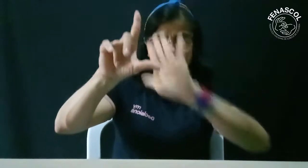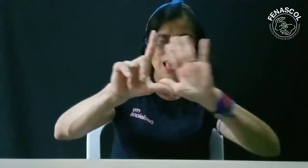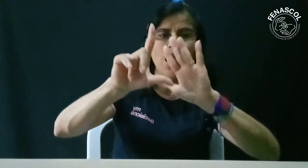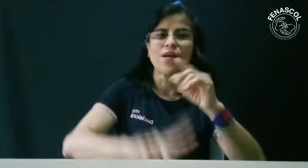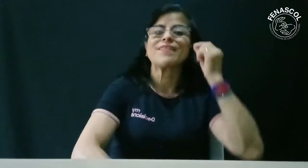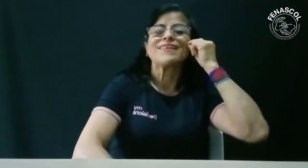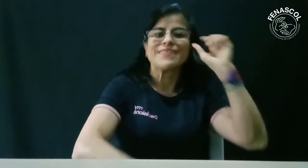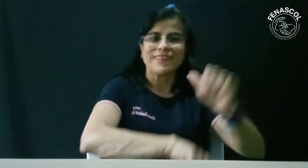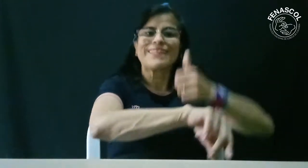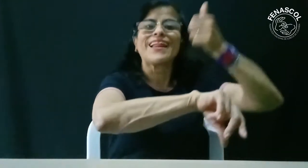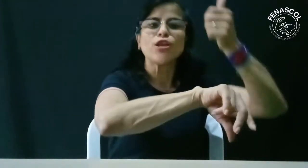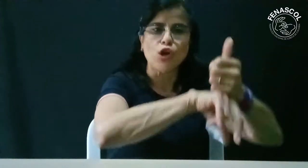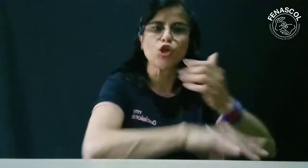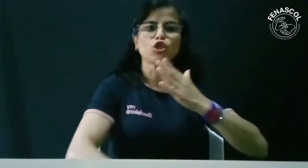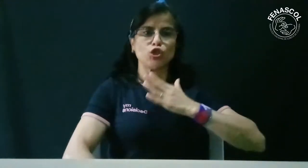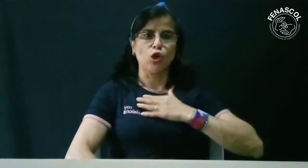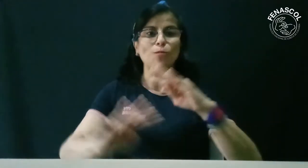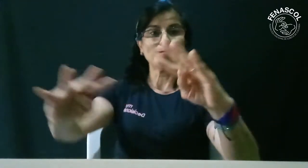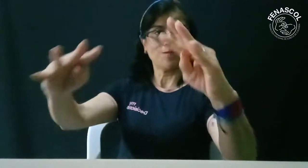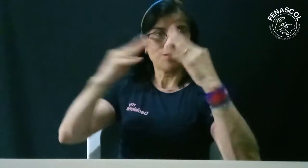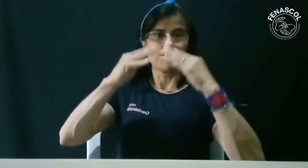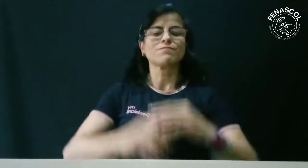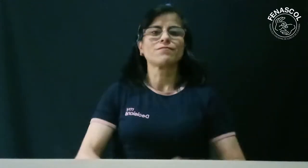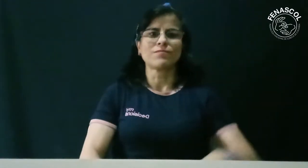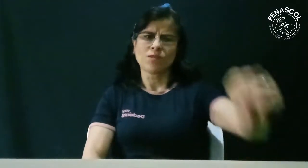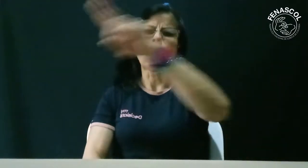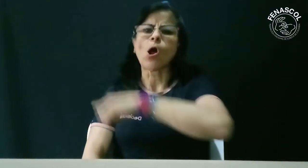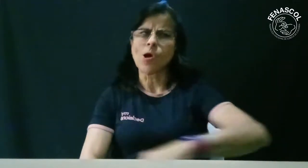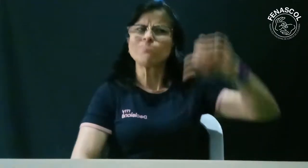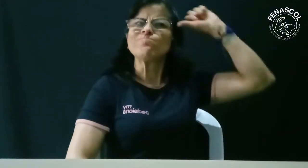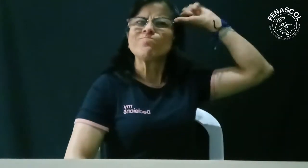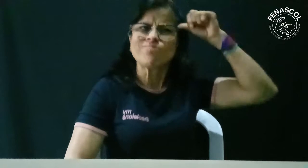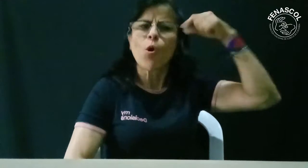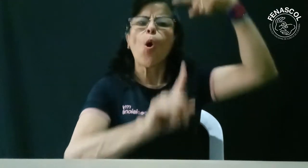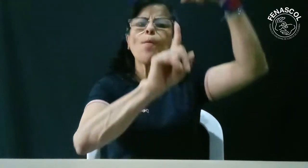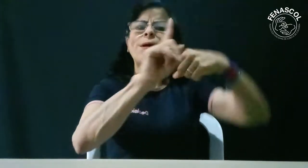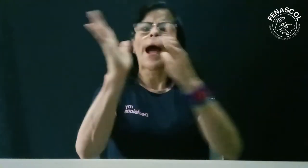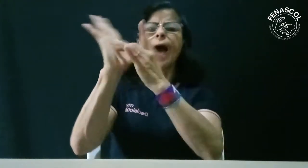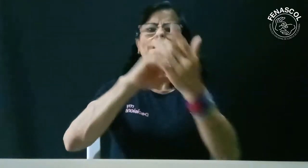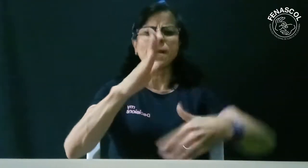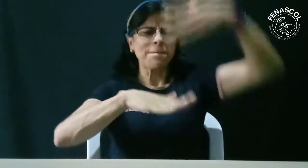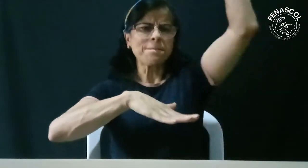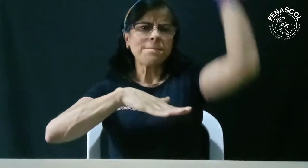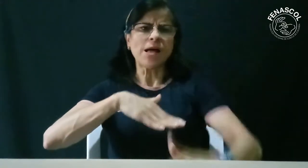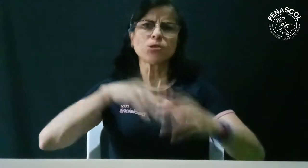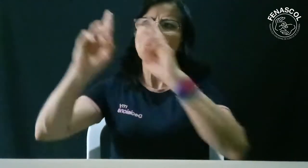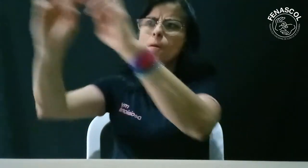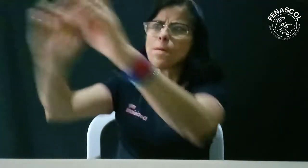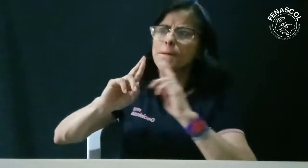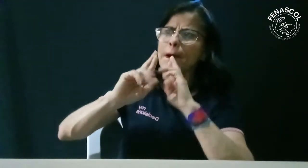director y yo, recuerdan que teníamos como plazo el mes de abril para una respuesta. Y en vista de